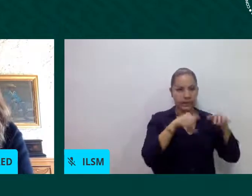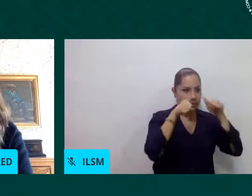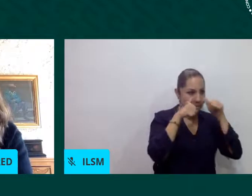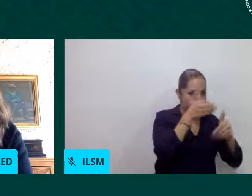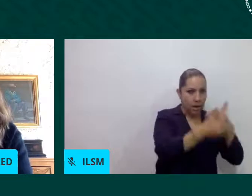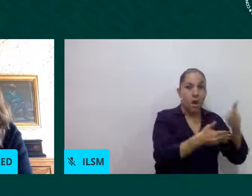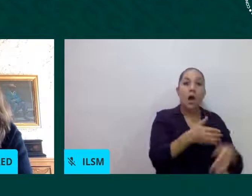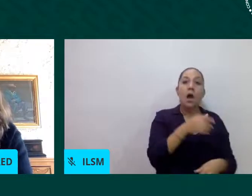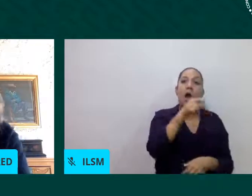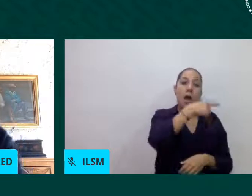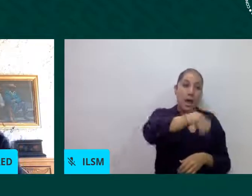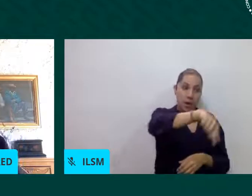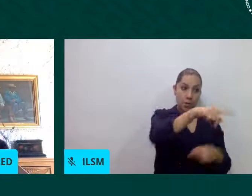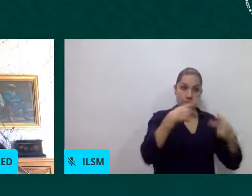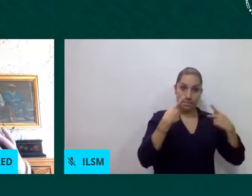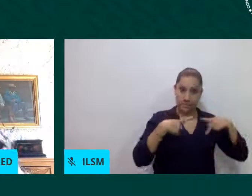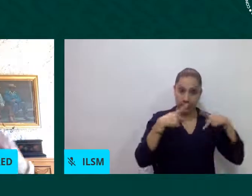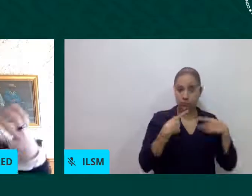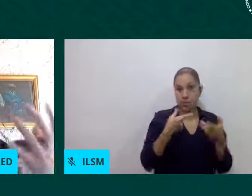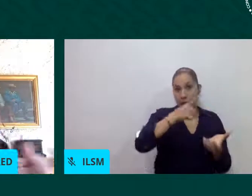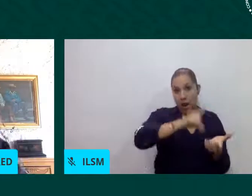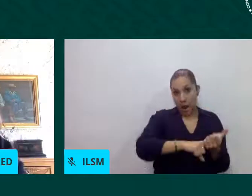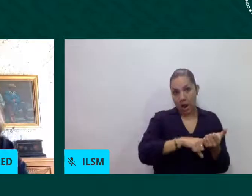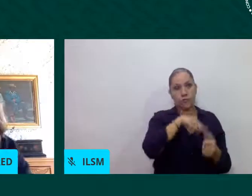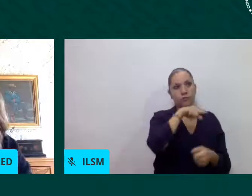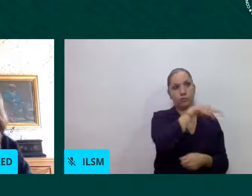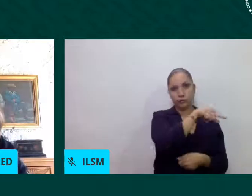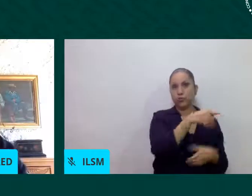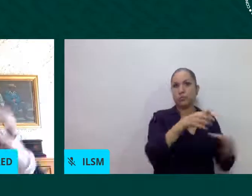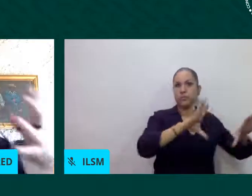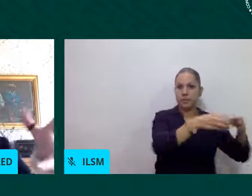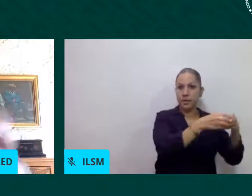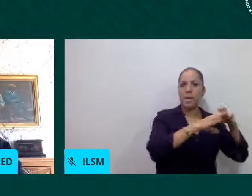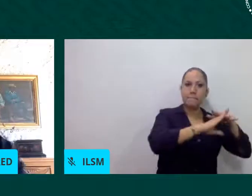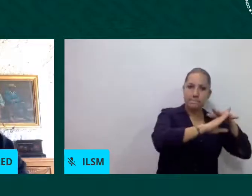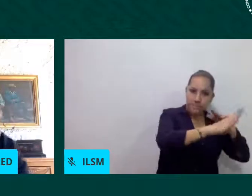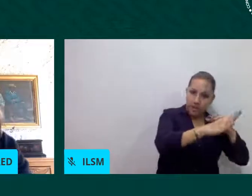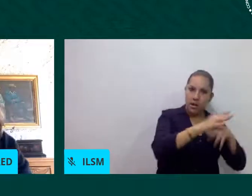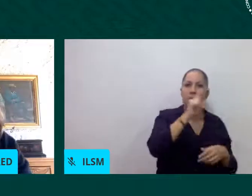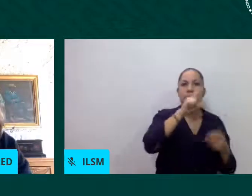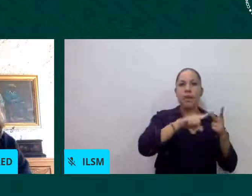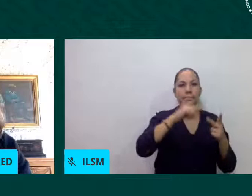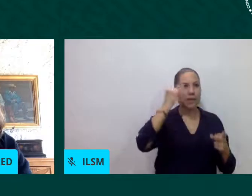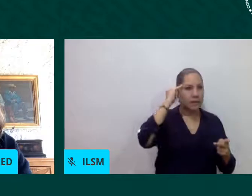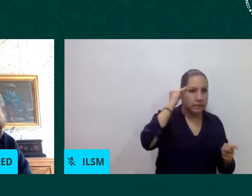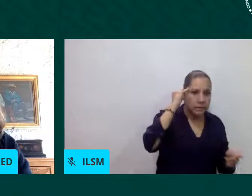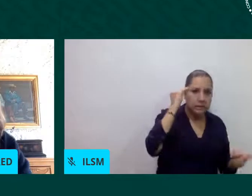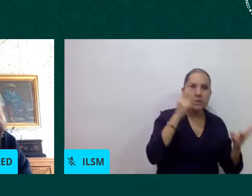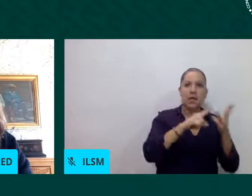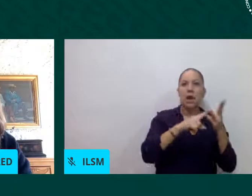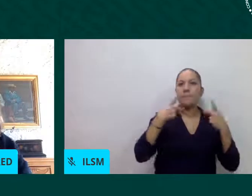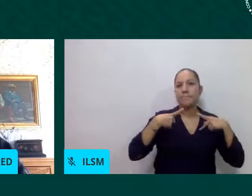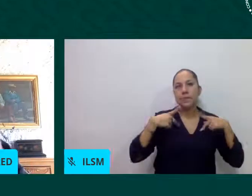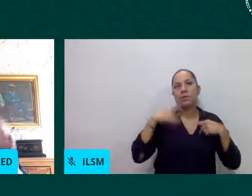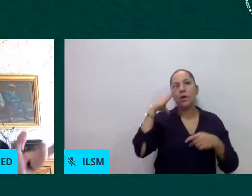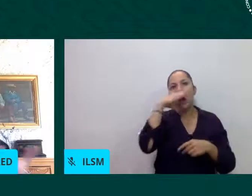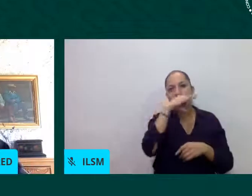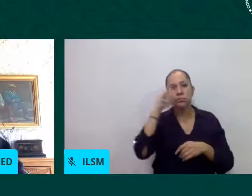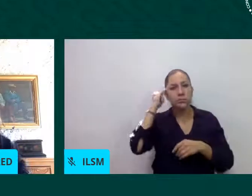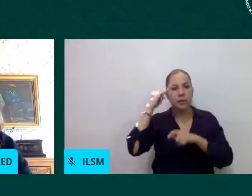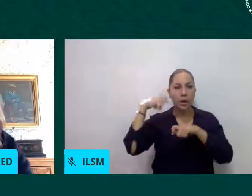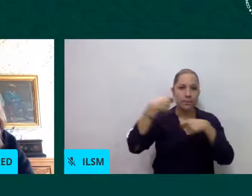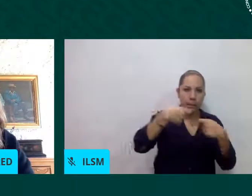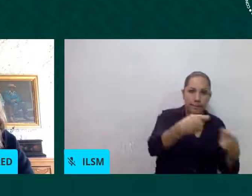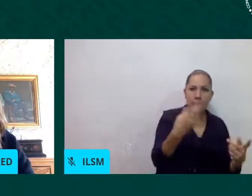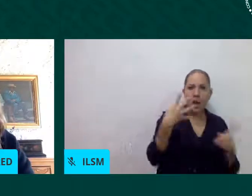que como ya decía yo pues tenemos que entender a los grupos digamos de personas que se encuentran en situación de movilidad desde esta